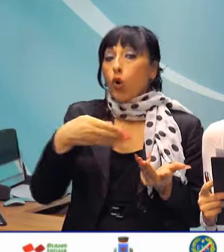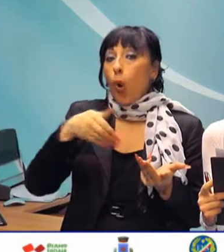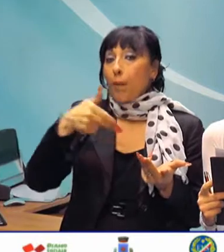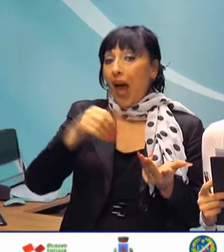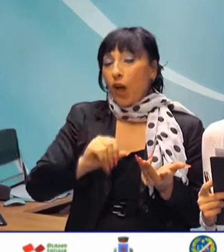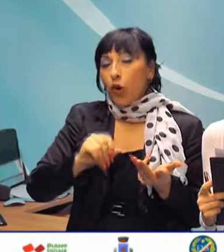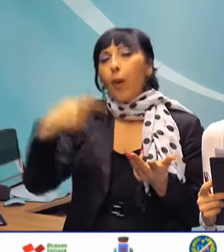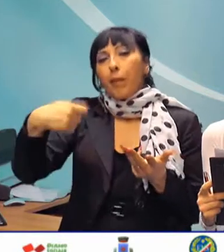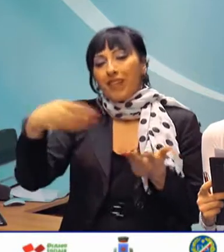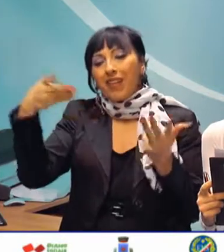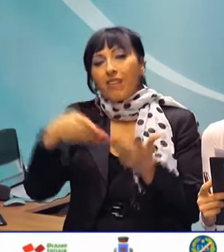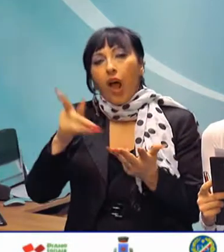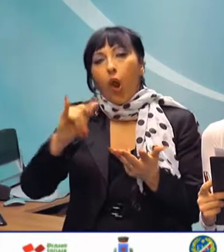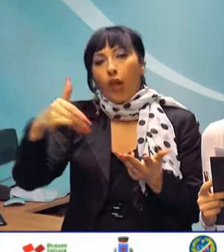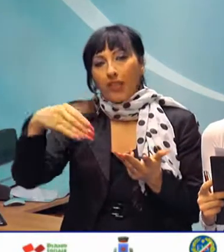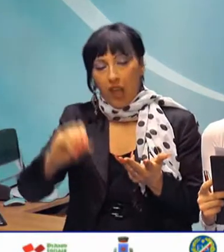Vallo di Diano.